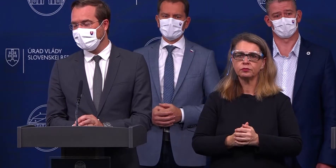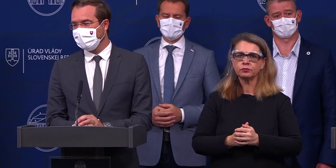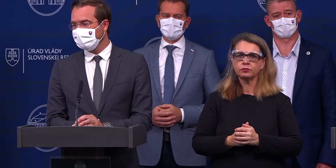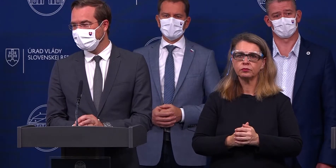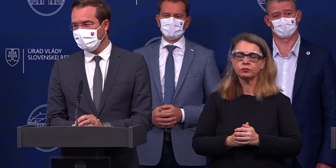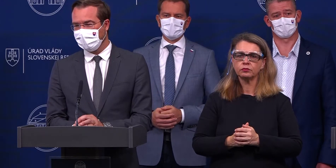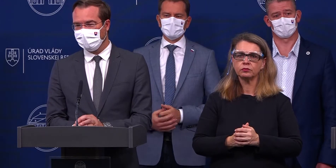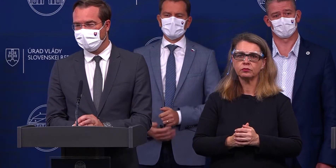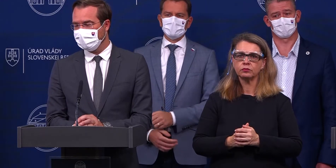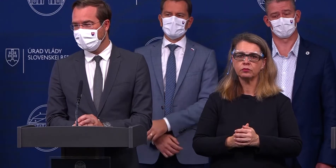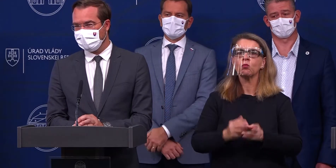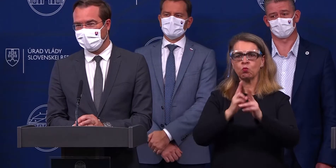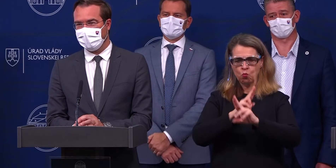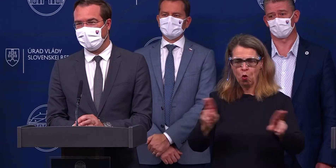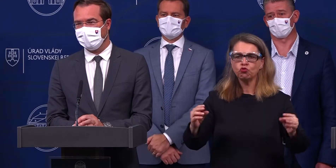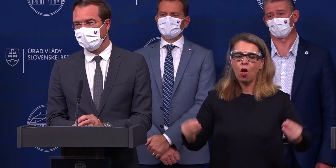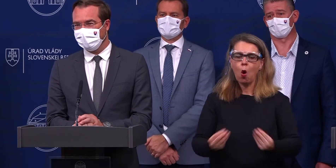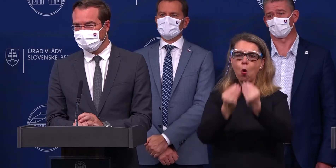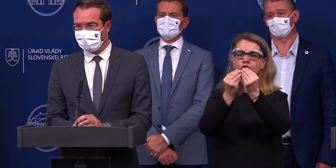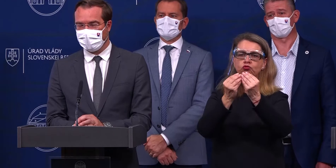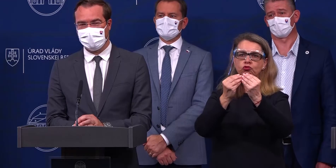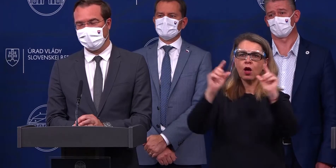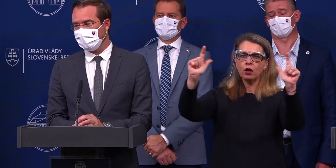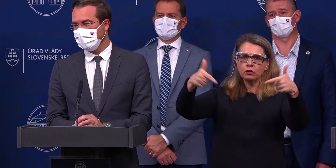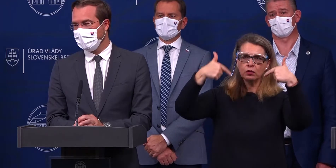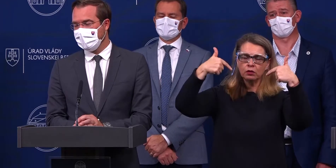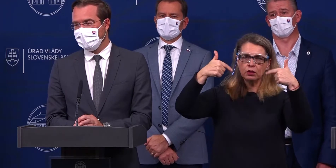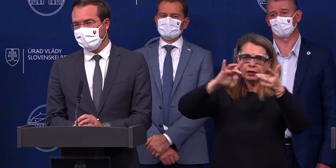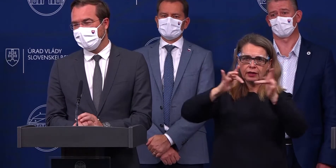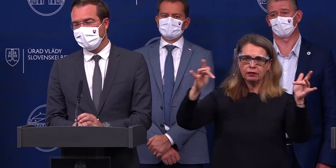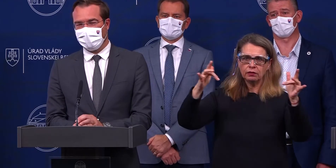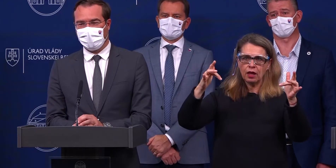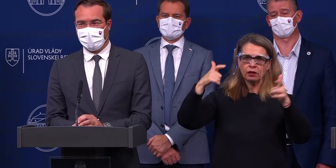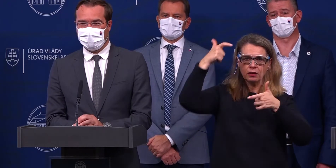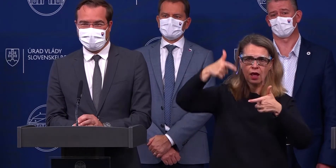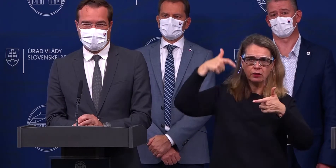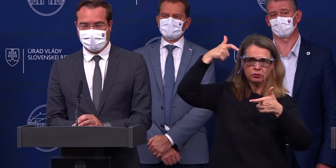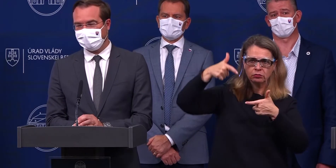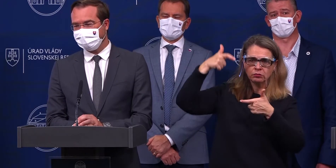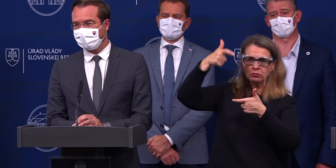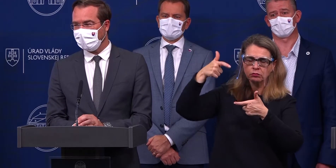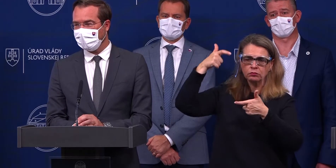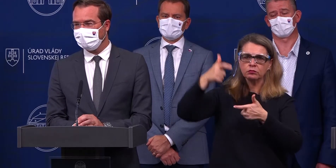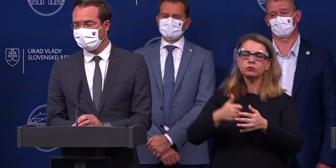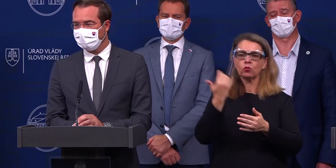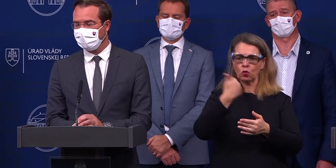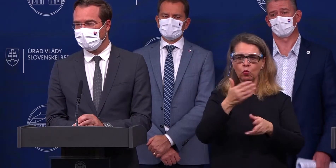ďalej boli bohoslúžby vysielané, aby veriaci mohli si ich pozrieť cez